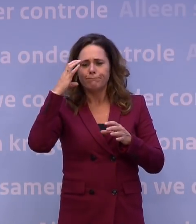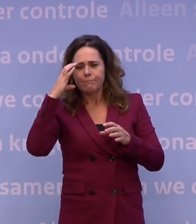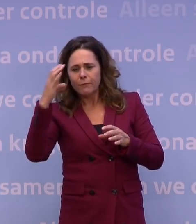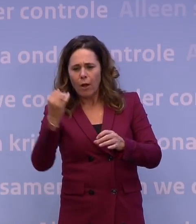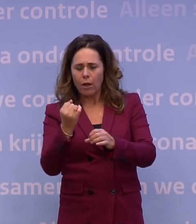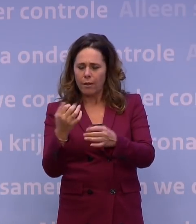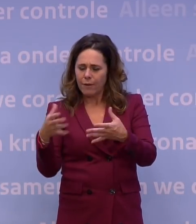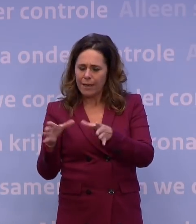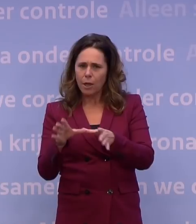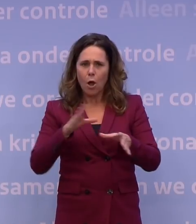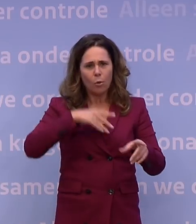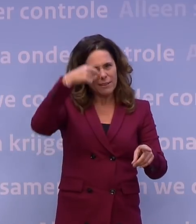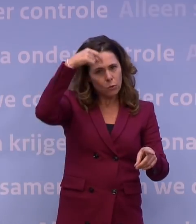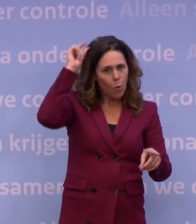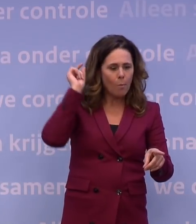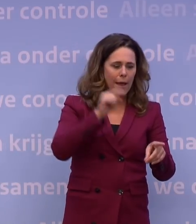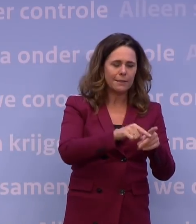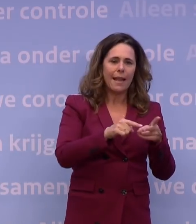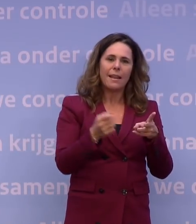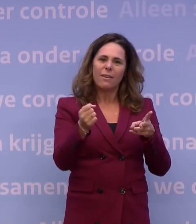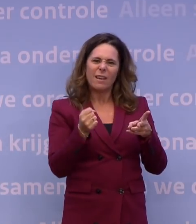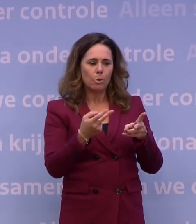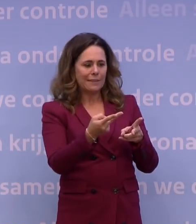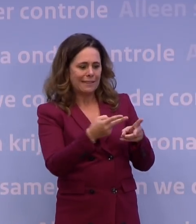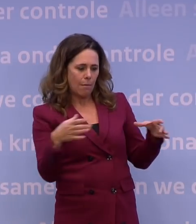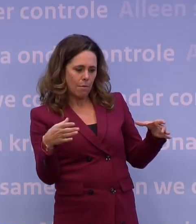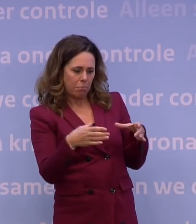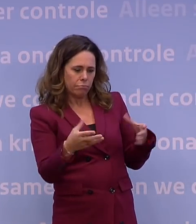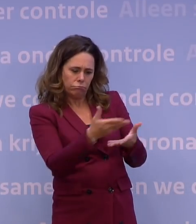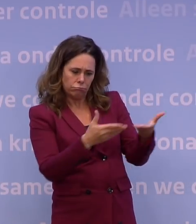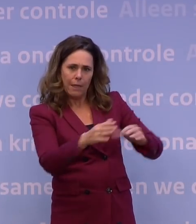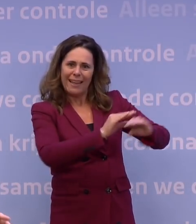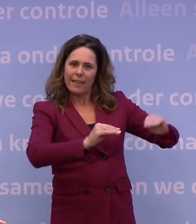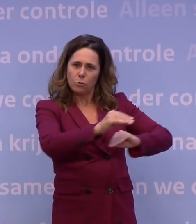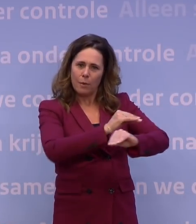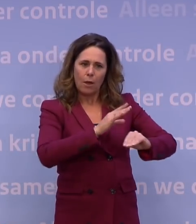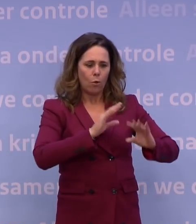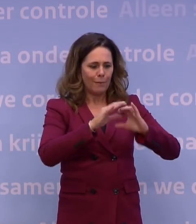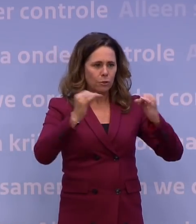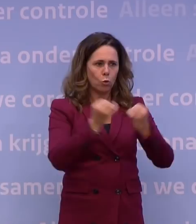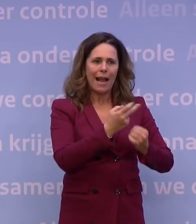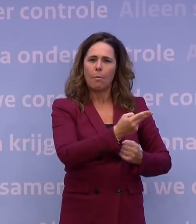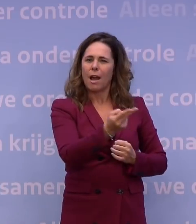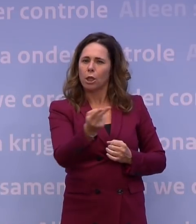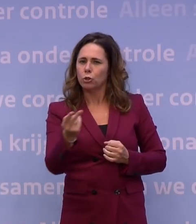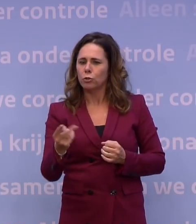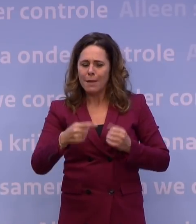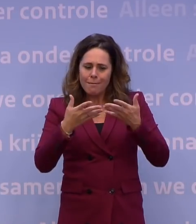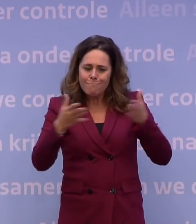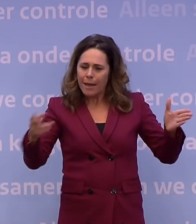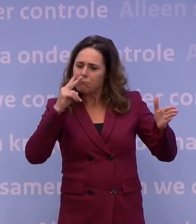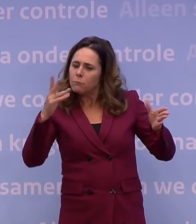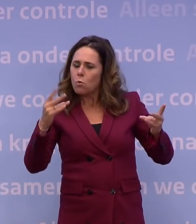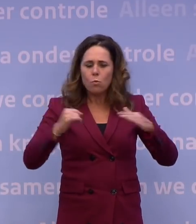Kolmees. En hij en Wiebes gaan later deze week in gesprek met sociale partners, om ook breder te kijken hoe we elkaar kunnen